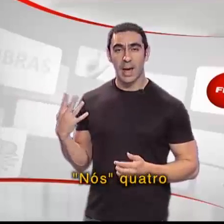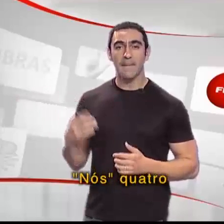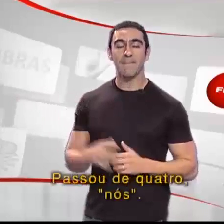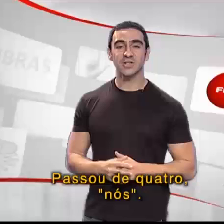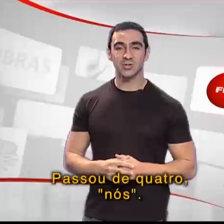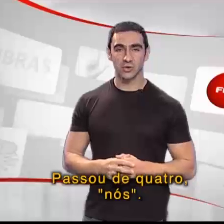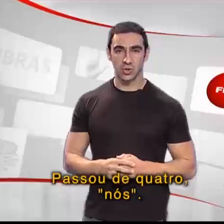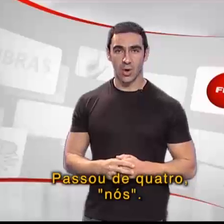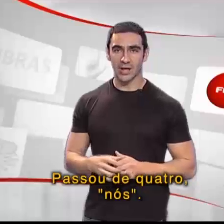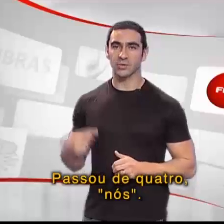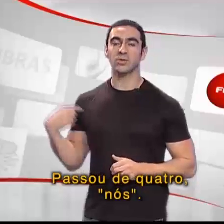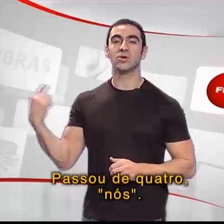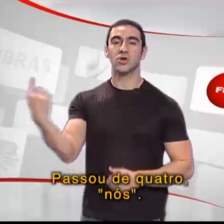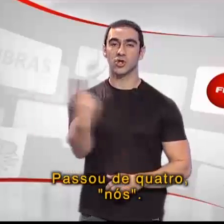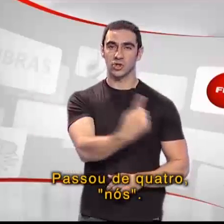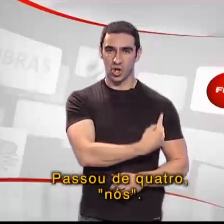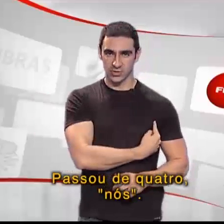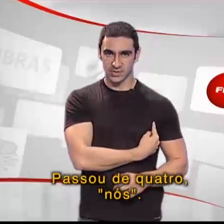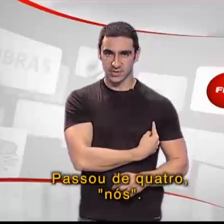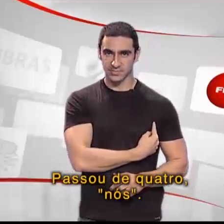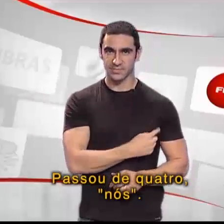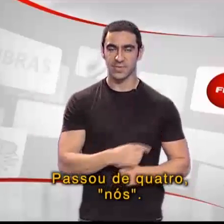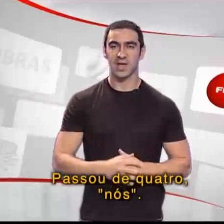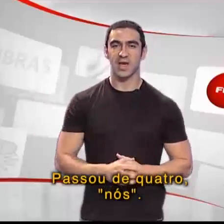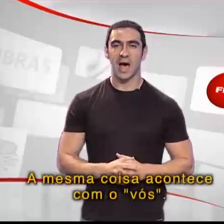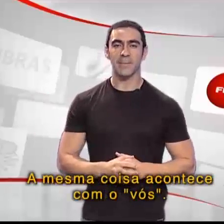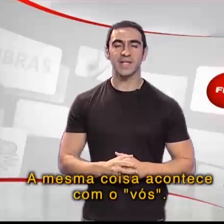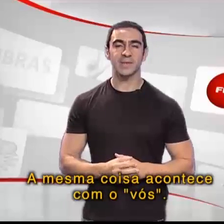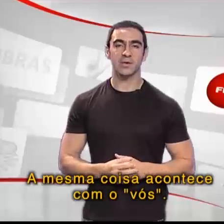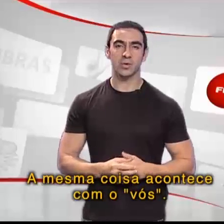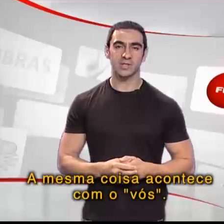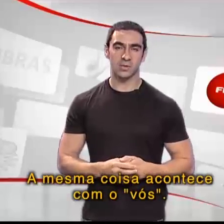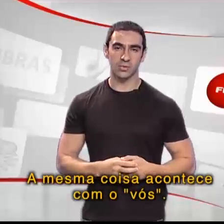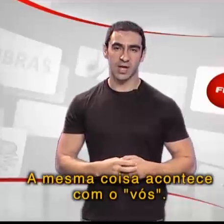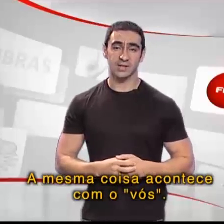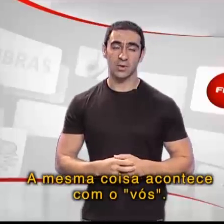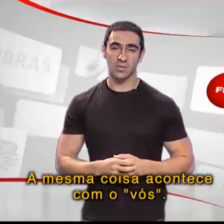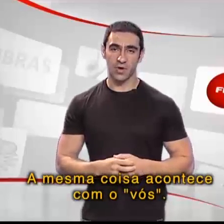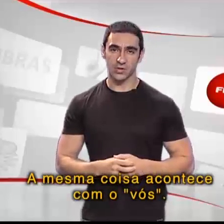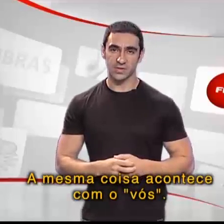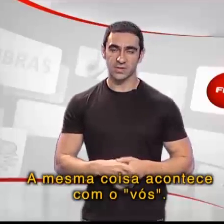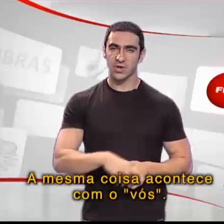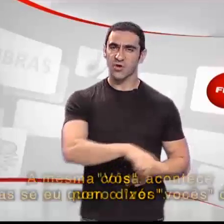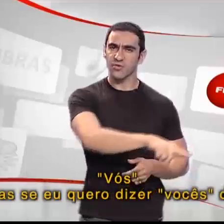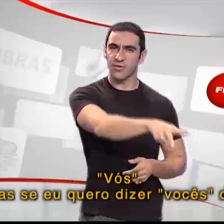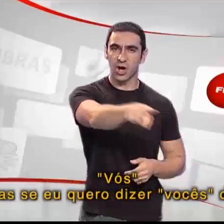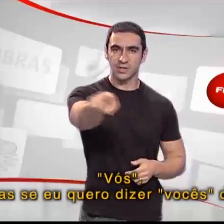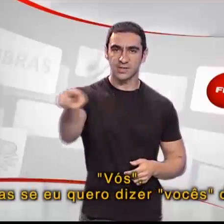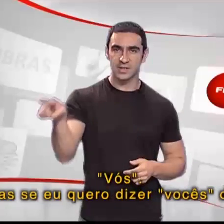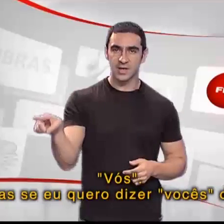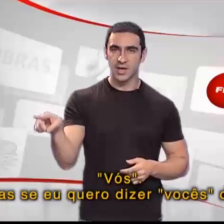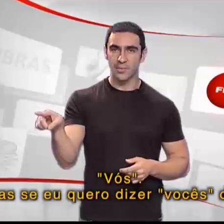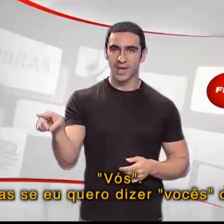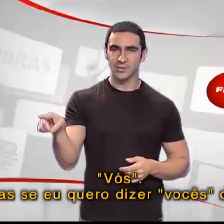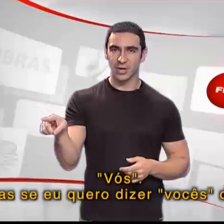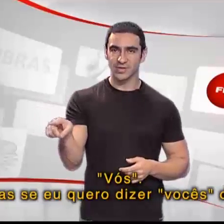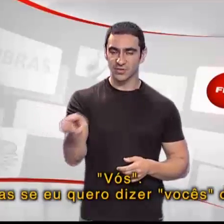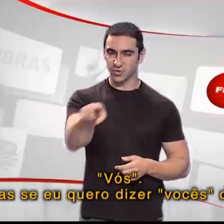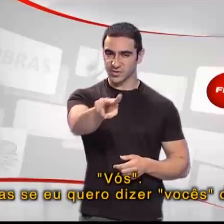Passou de quatro, nós. A mesma coisa acontece com o vós. Vós, mas se eu quero dizer vocês